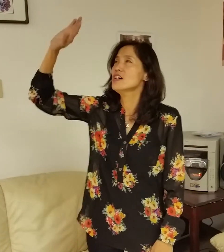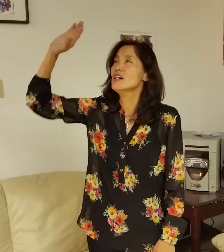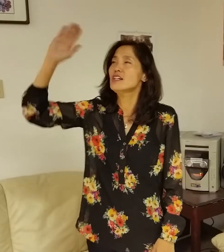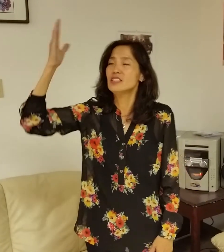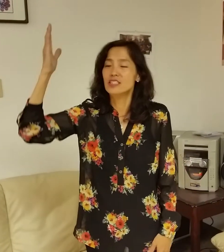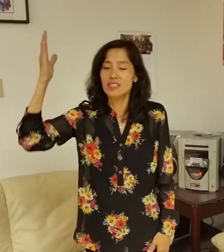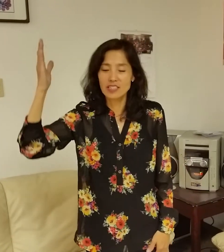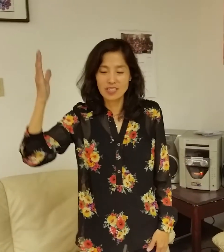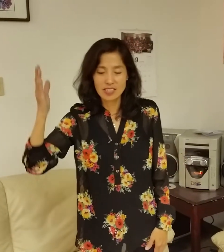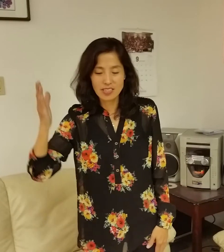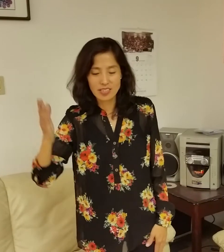하니